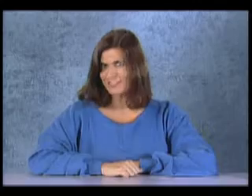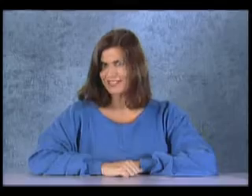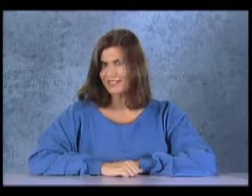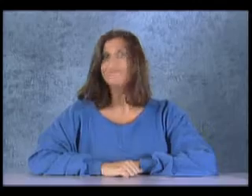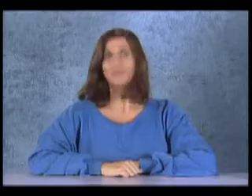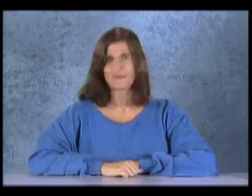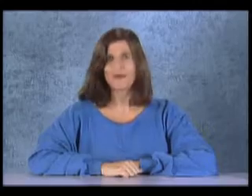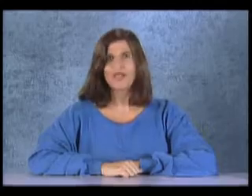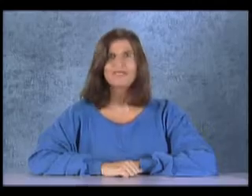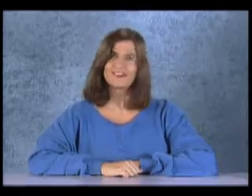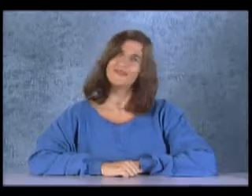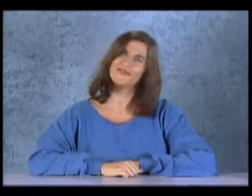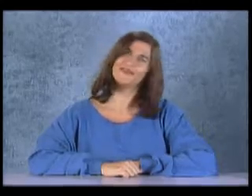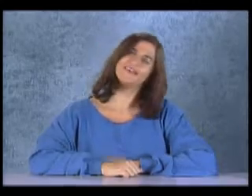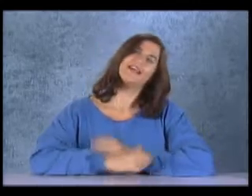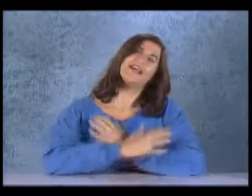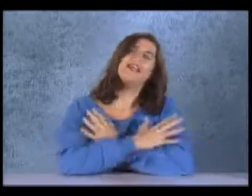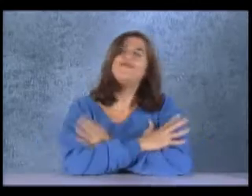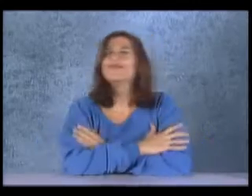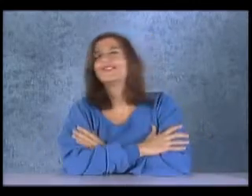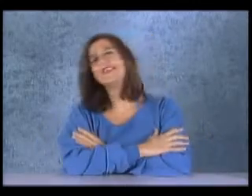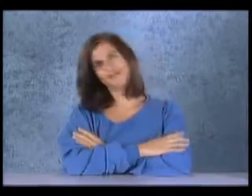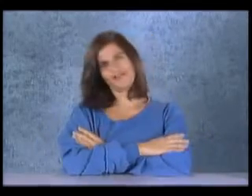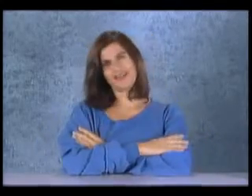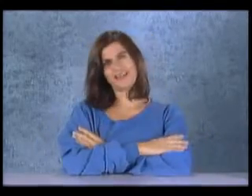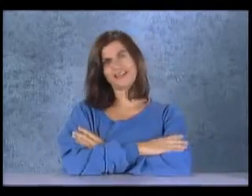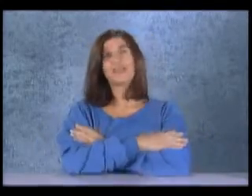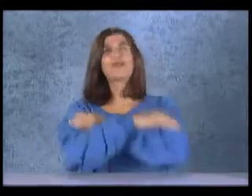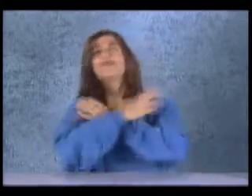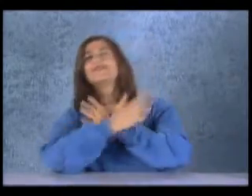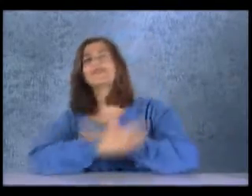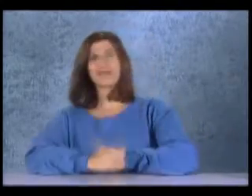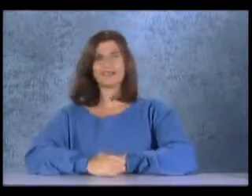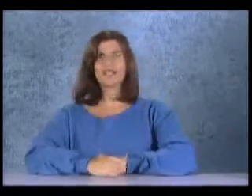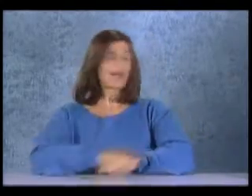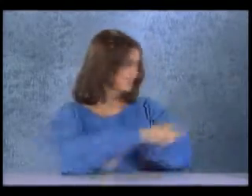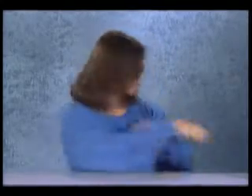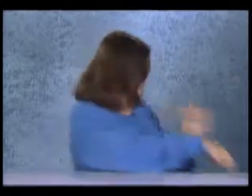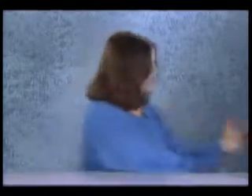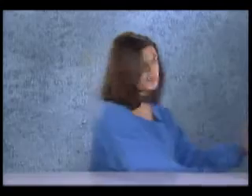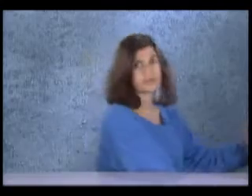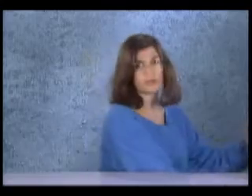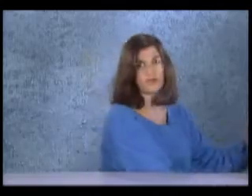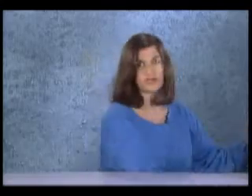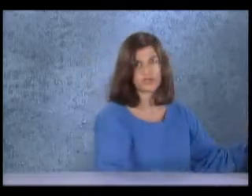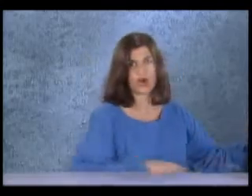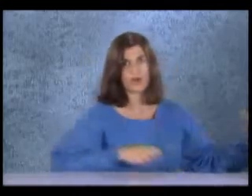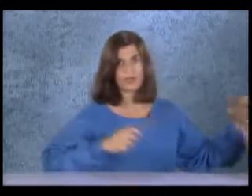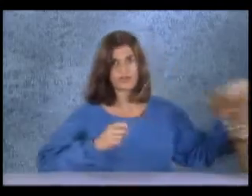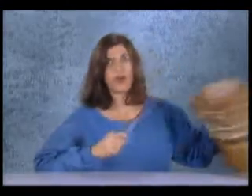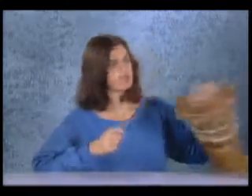dia. Moema aceitou. Ele ficou tão feliz que começou a cantar. E os tambores soaram mais forte.